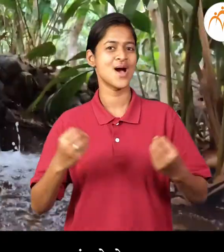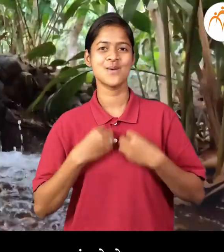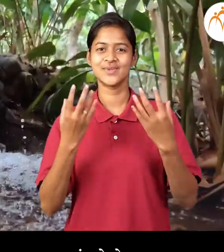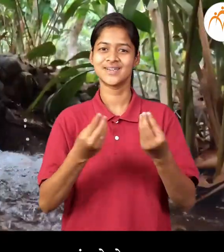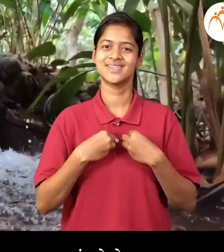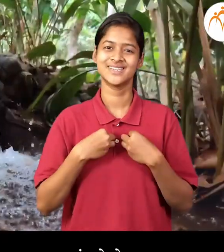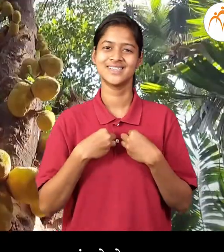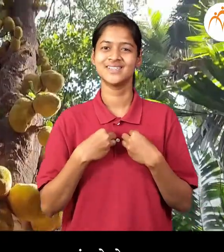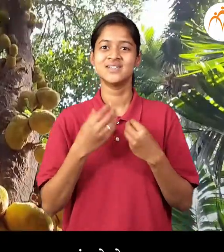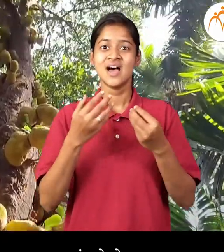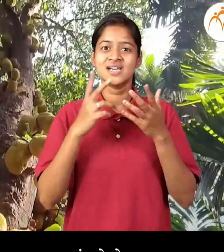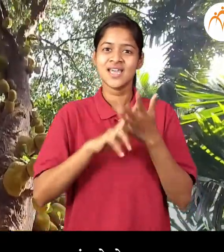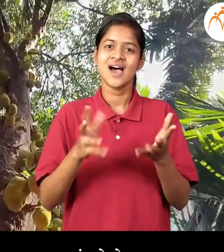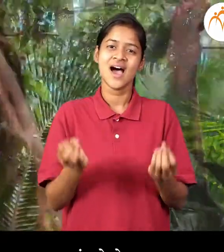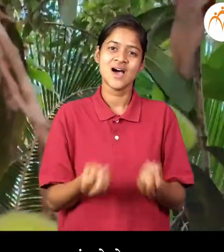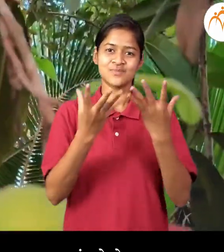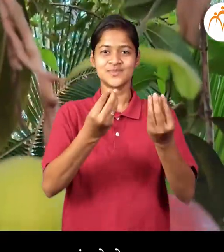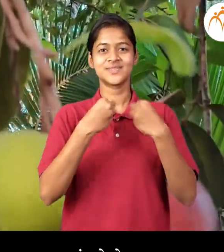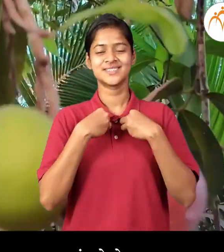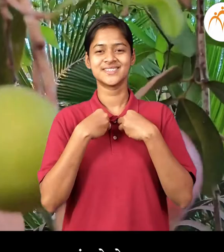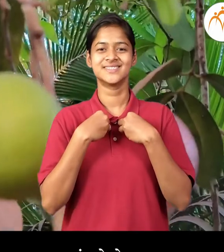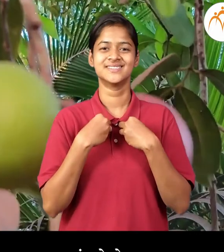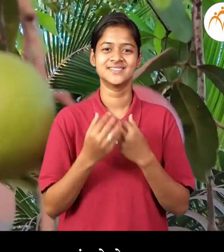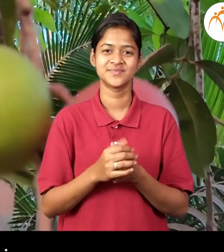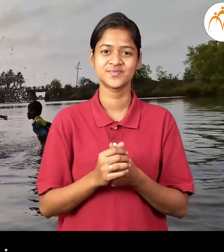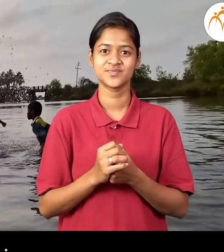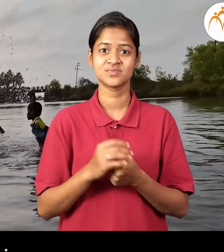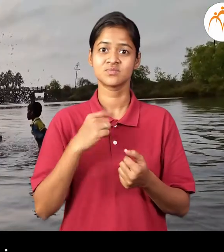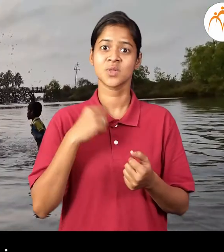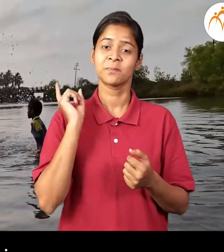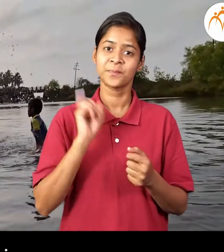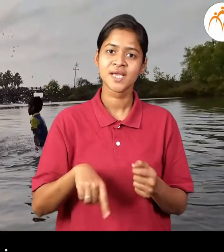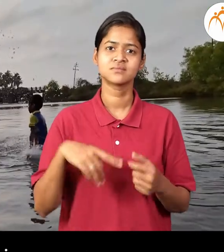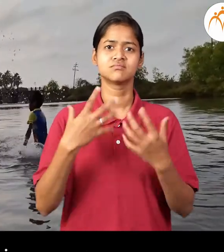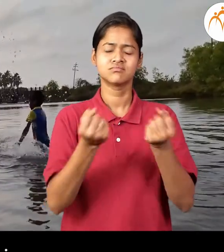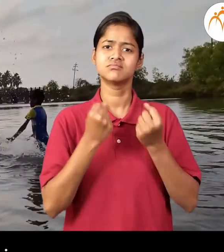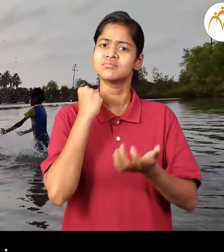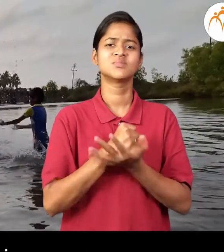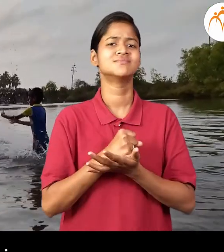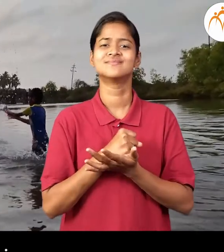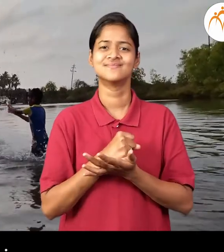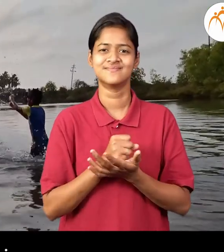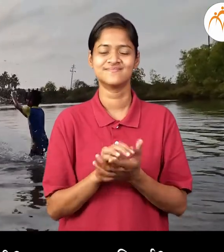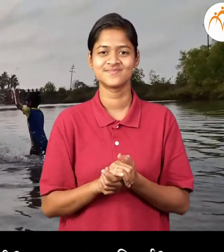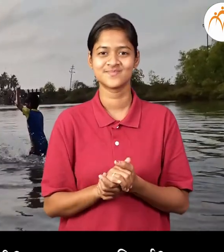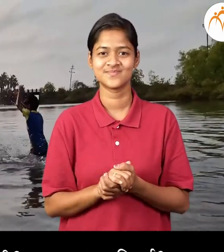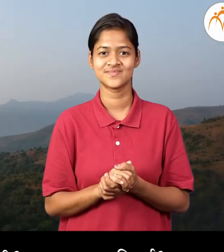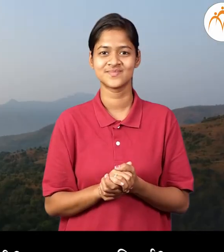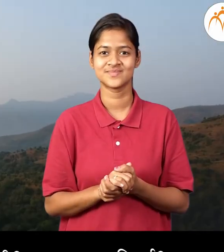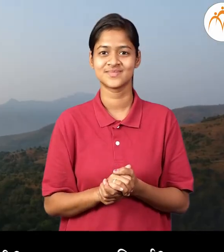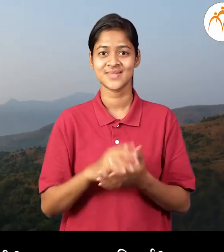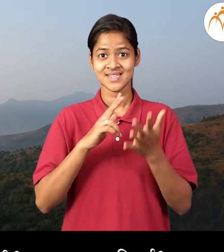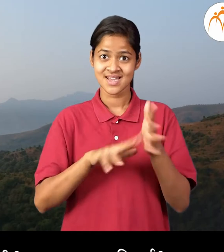निसर्ग अपल्याला भरभरून अनंद देतू, अपण मात्र हा अनंद घ्यायला हवा, मग